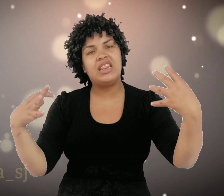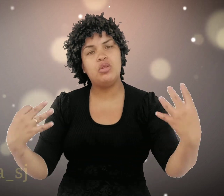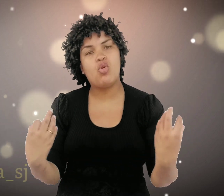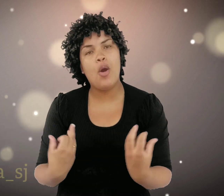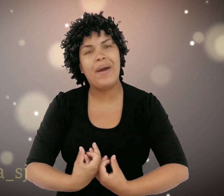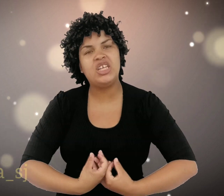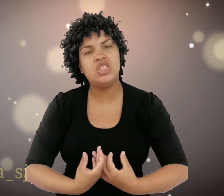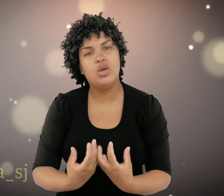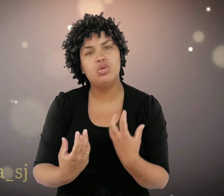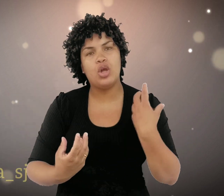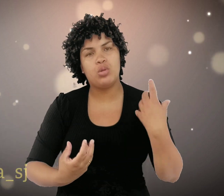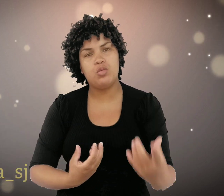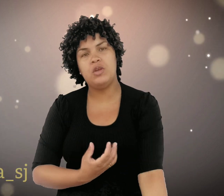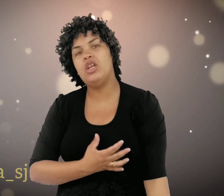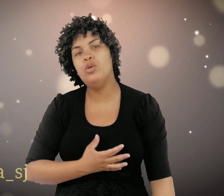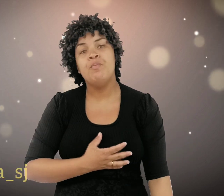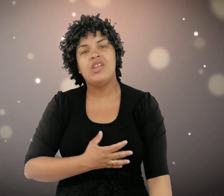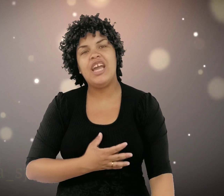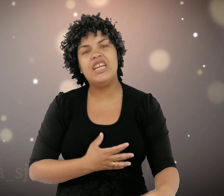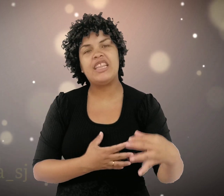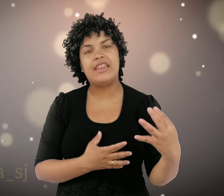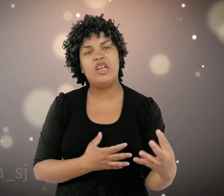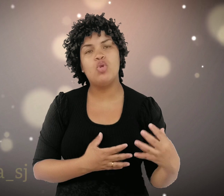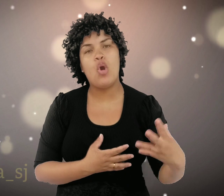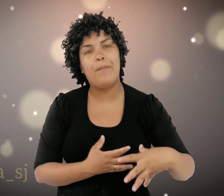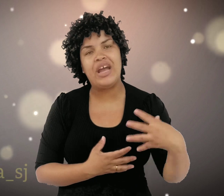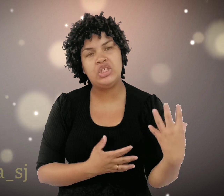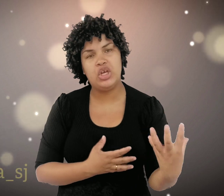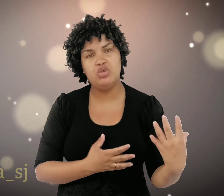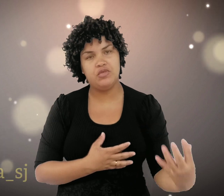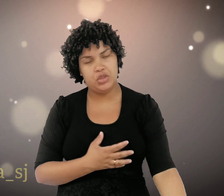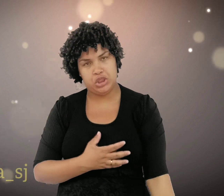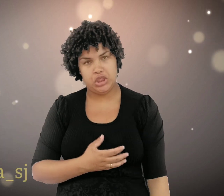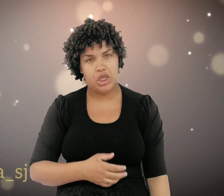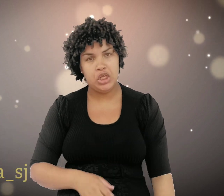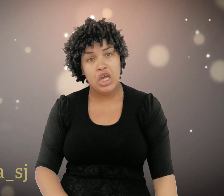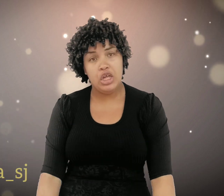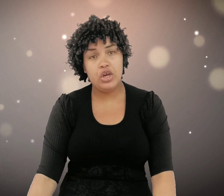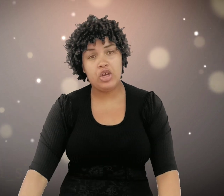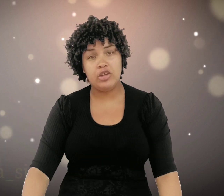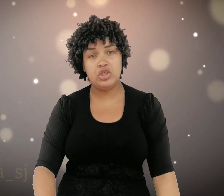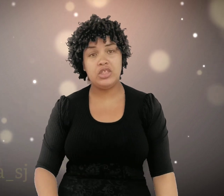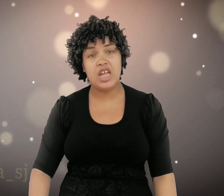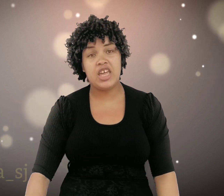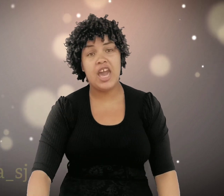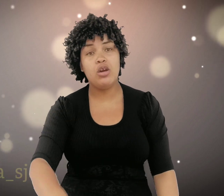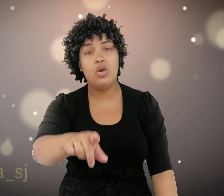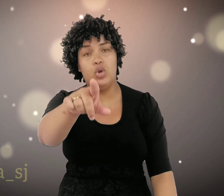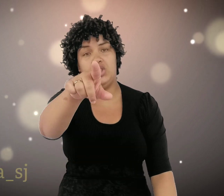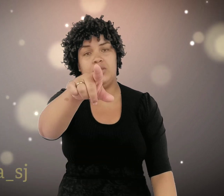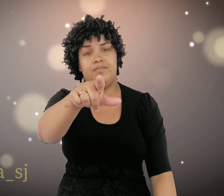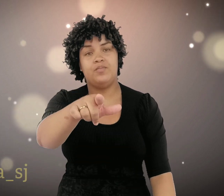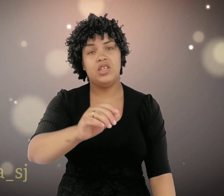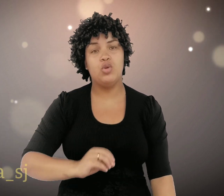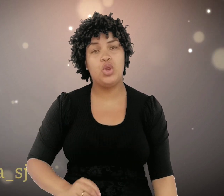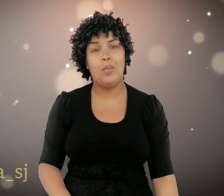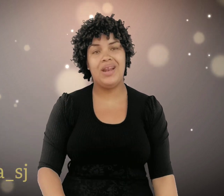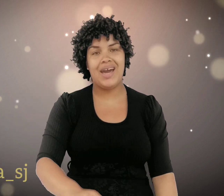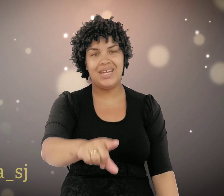tendo compaixão dos teus filhos, Ele tá tendo compaixão de você. E eu quero te dizer que é hoje que o teu milagre